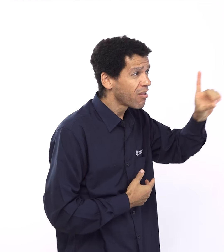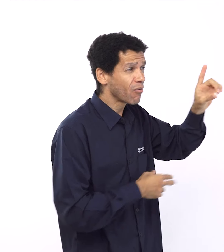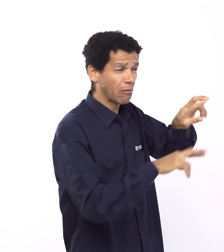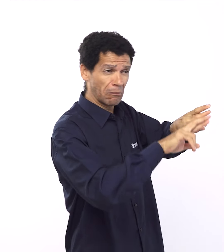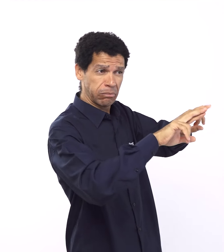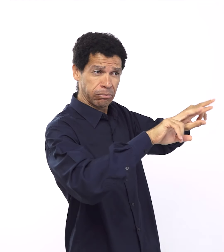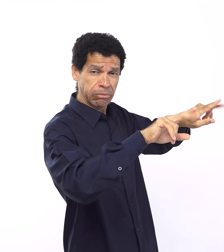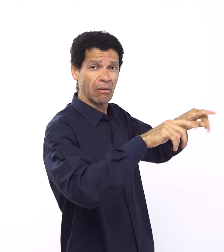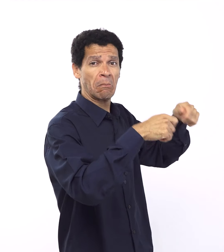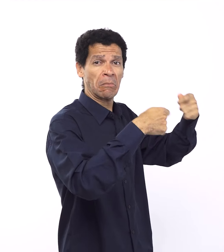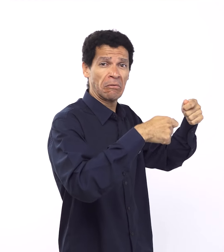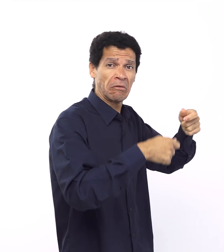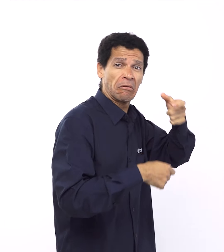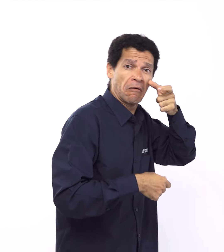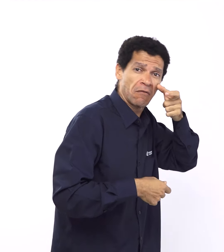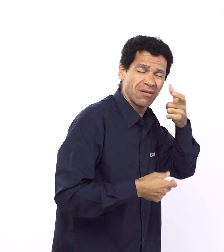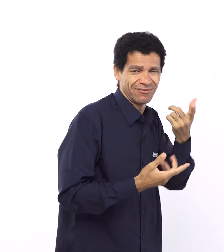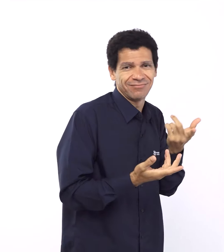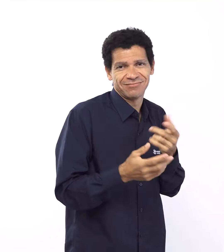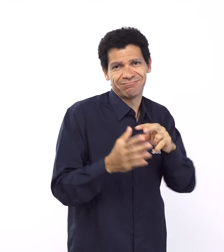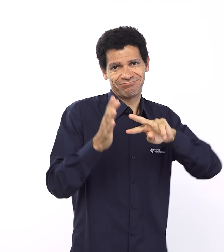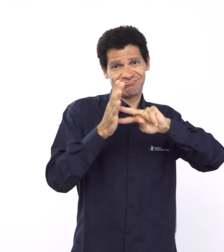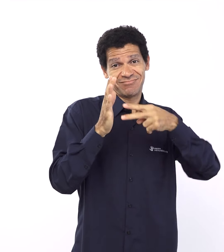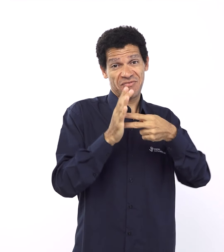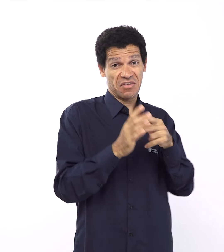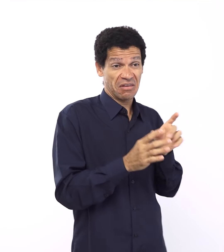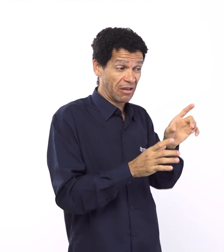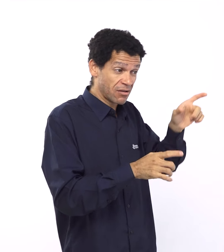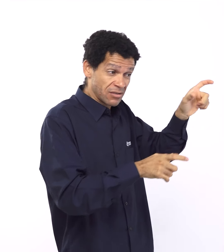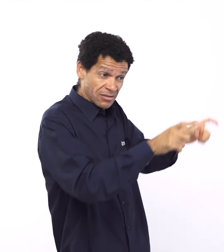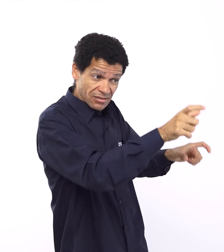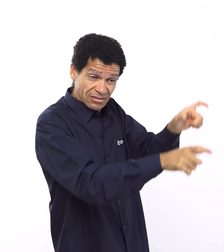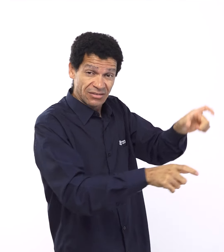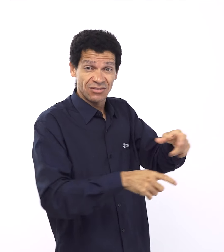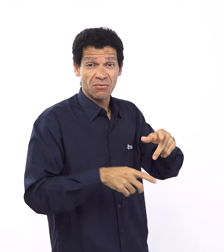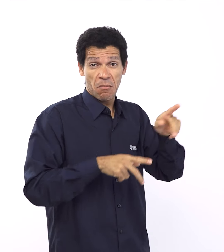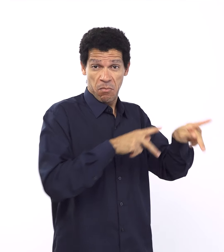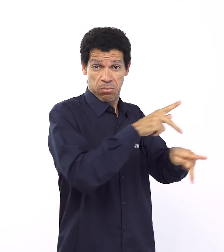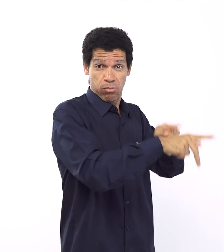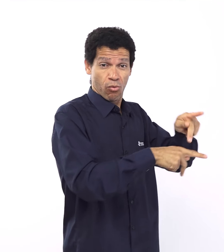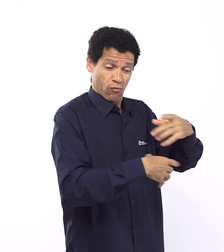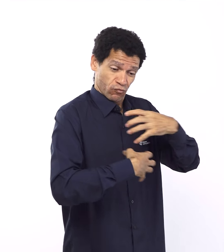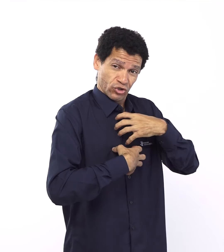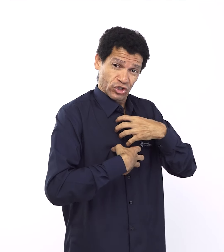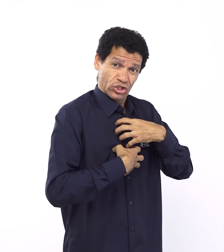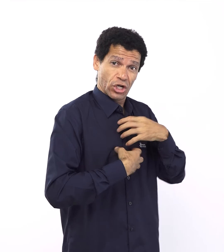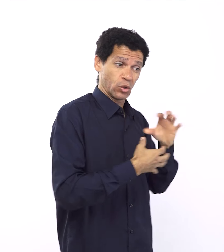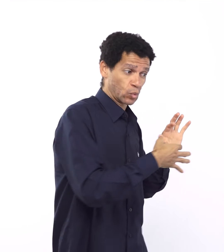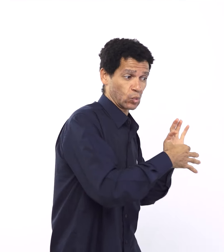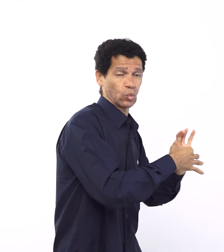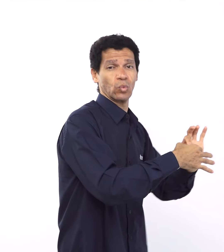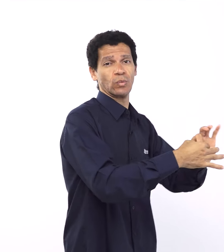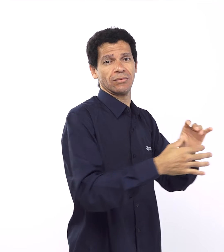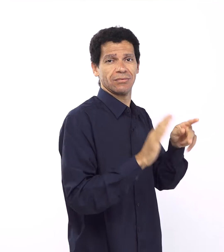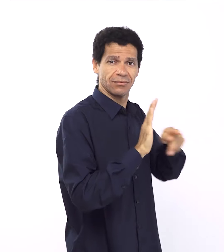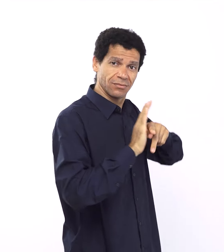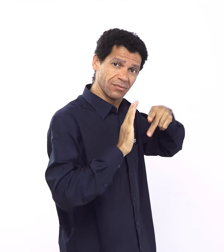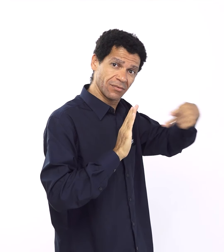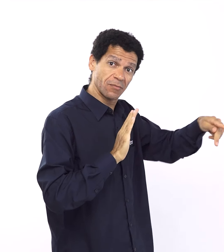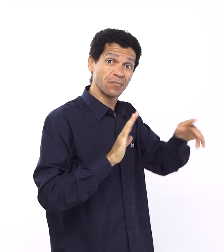daquele contrato. Bom, ao longo, acho que, da nossa conversa aqui dessa semana, a gente vai ver que tem um evidente paralelo entre